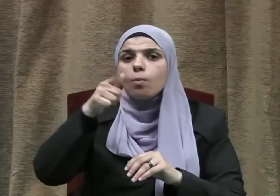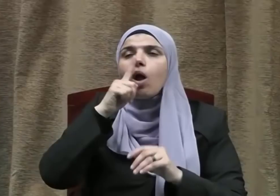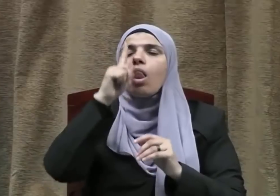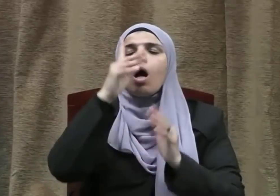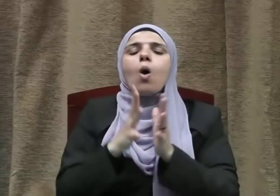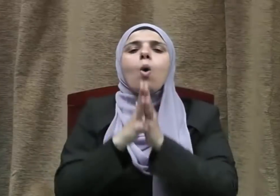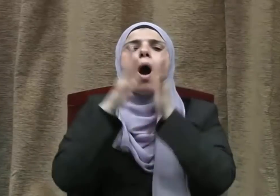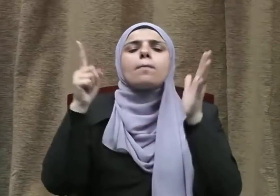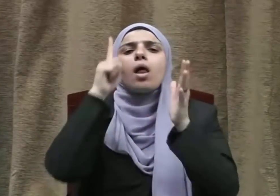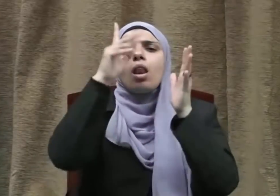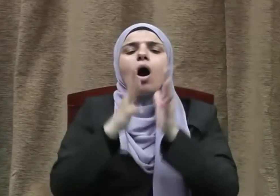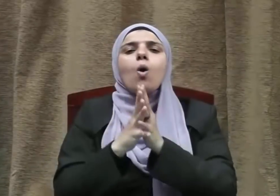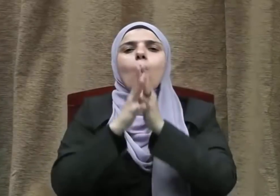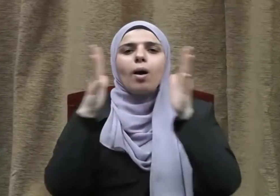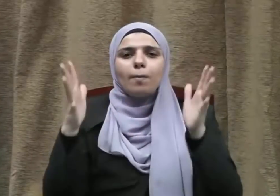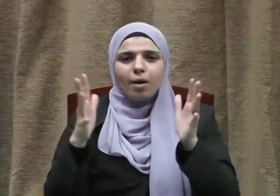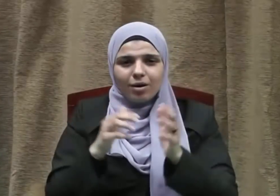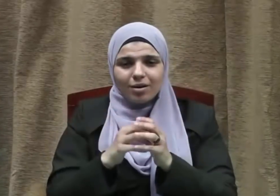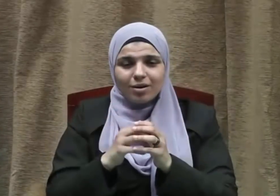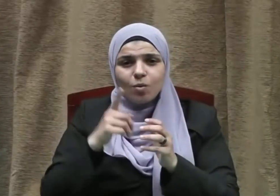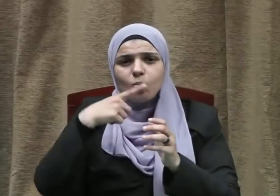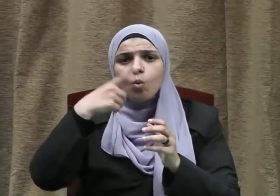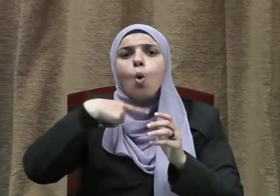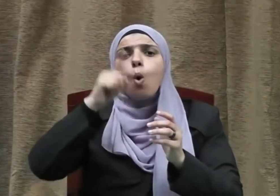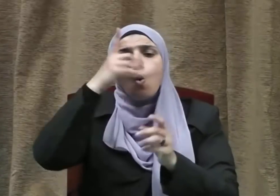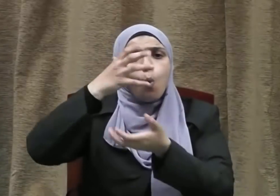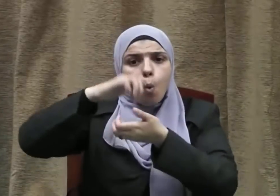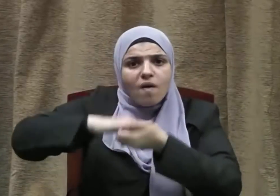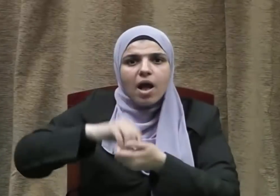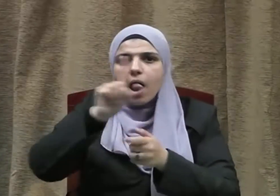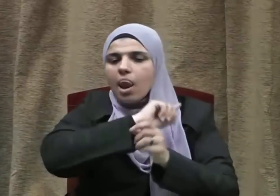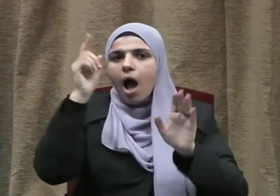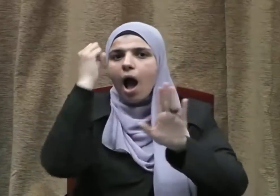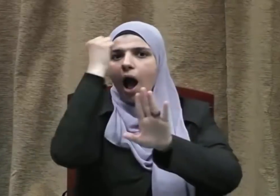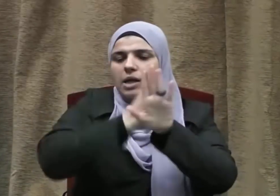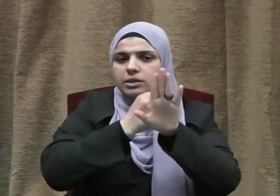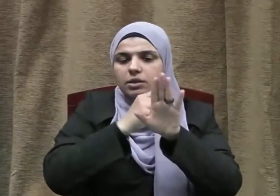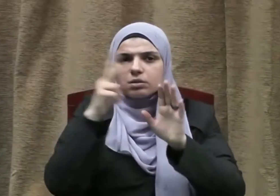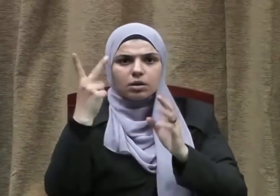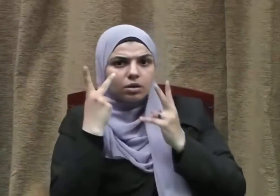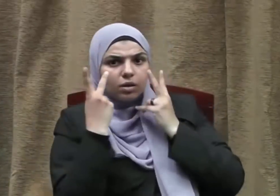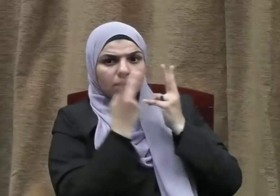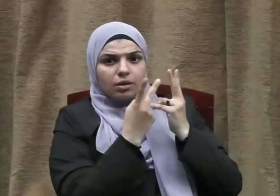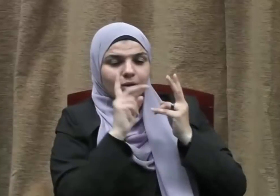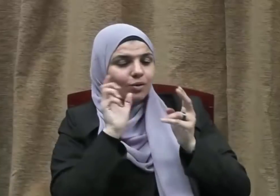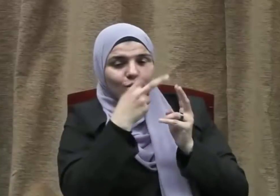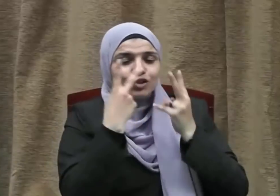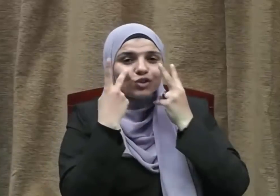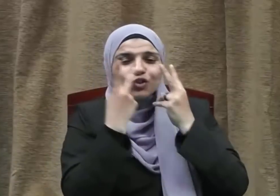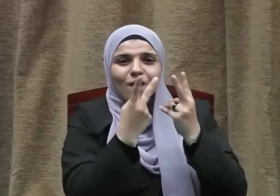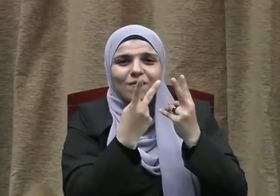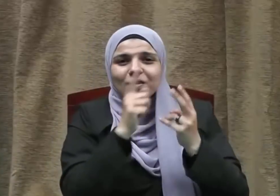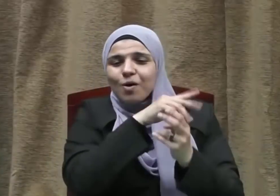يقول الله أكبر الله أكبر وفاء لا غدر فنظروا